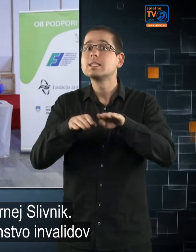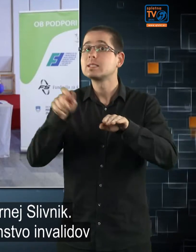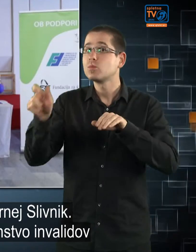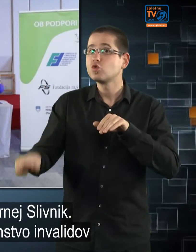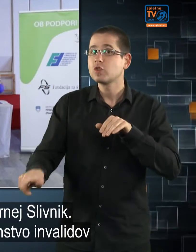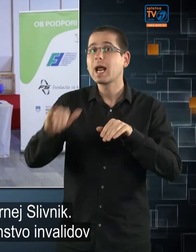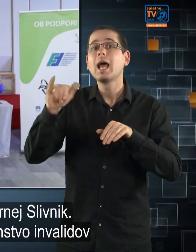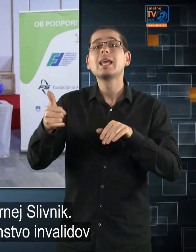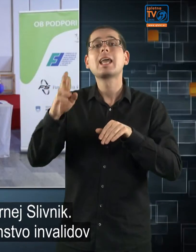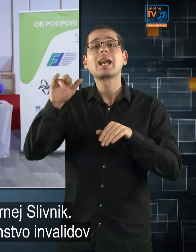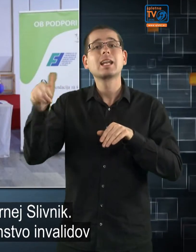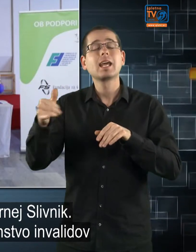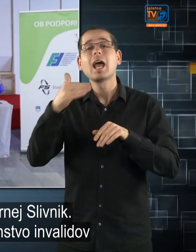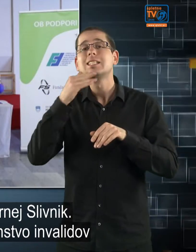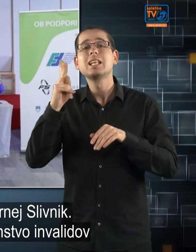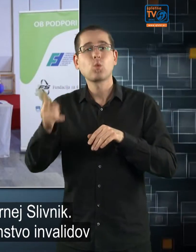Jernej Slivnik.